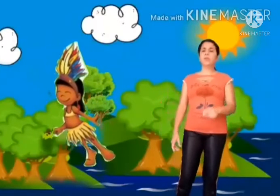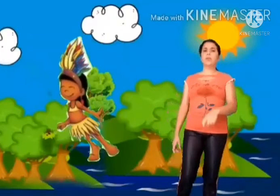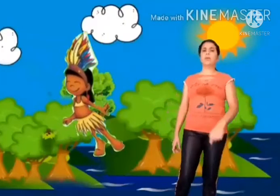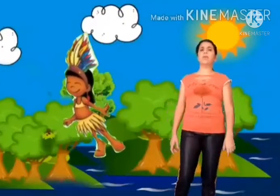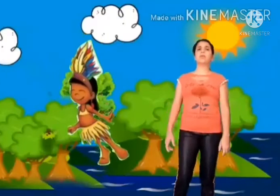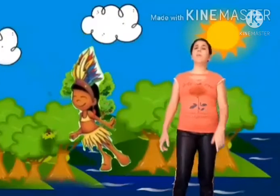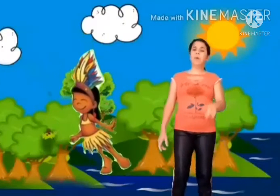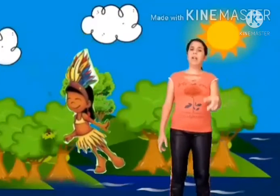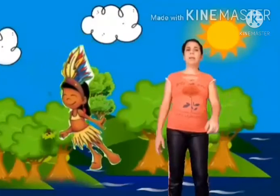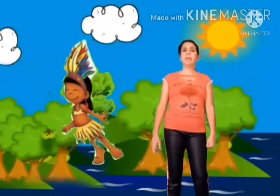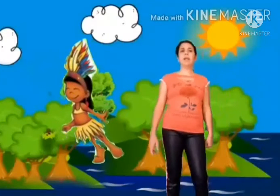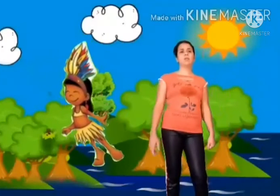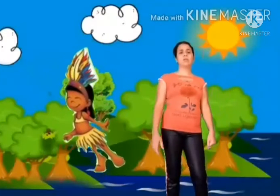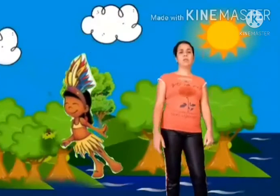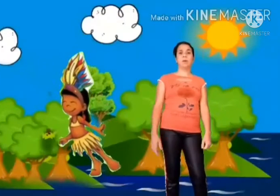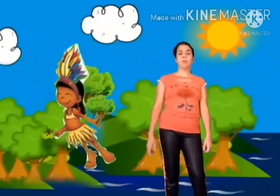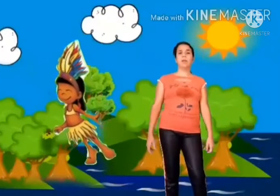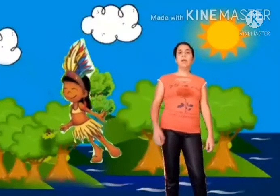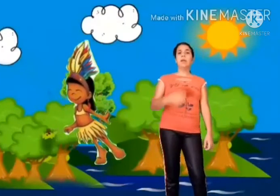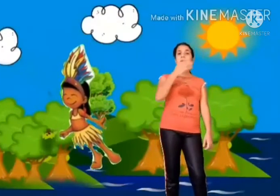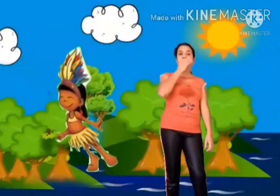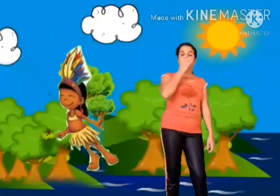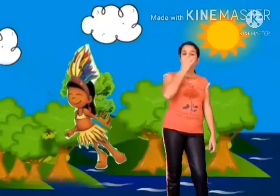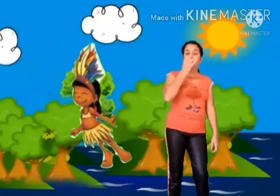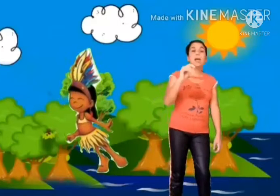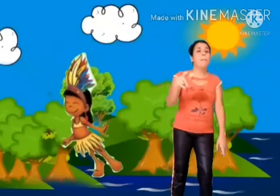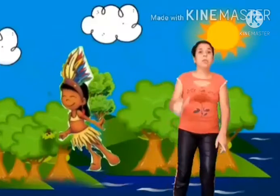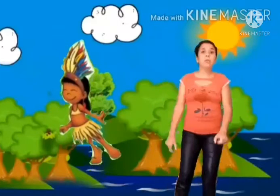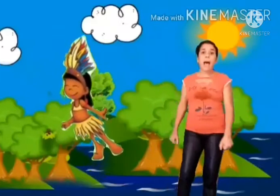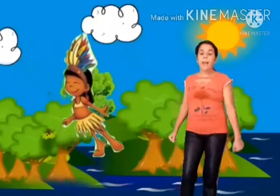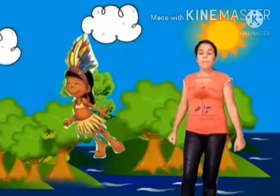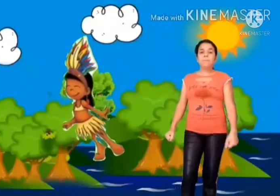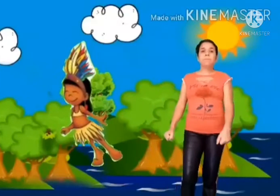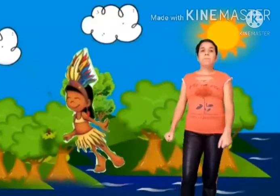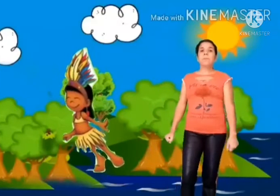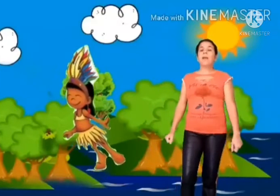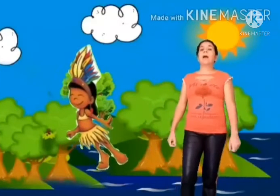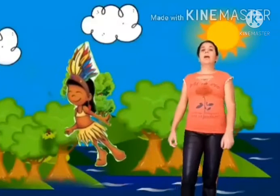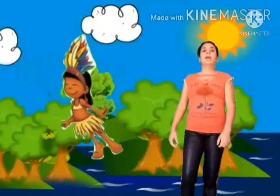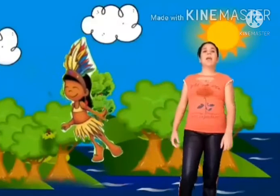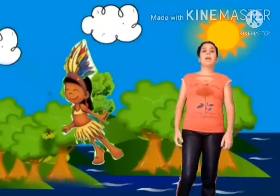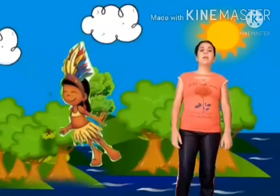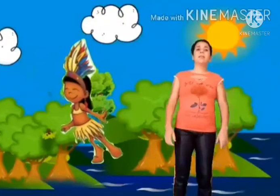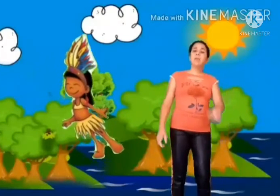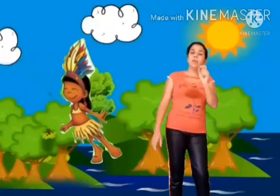furioso por ela ter matado seus irmãos. E mandou capturá-la. E aí, sabe o que